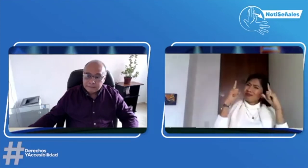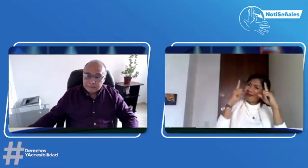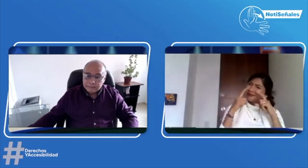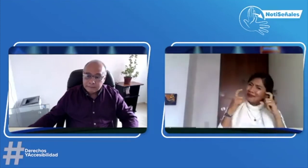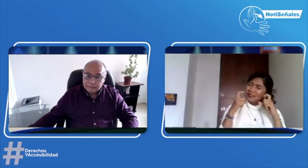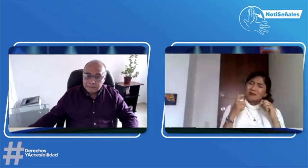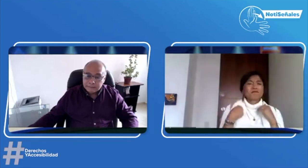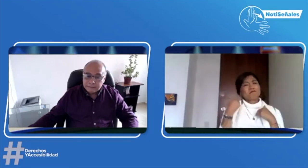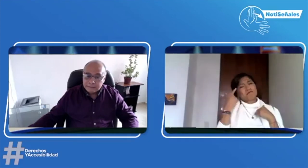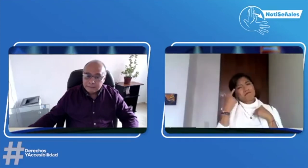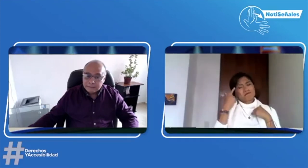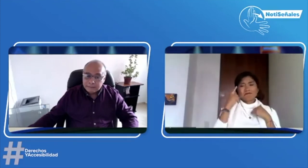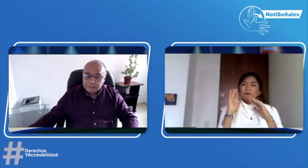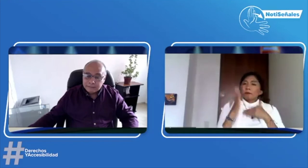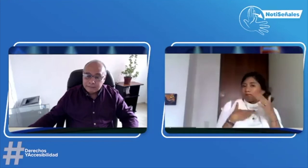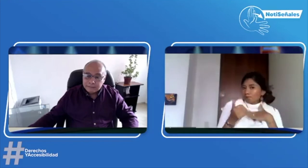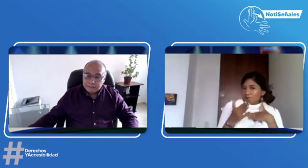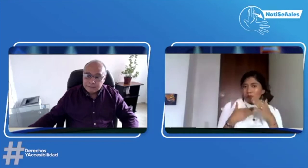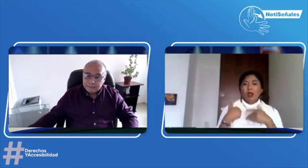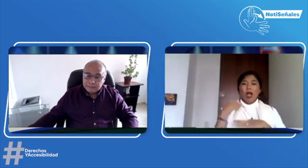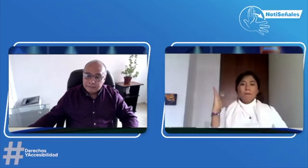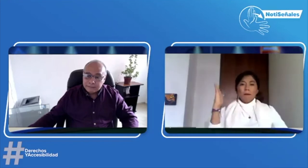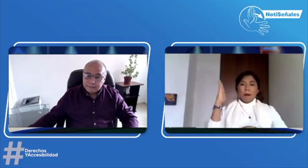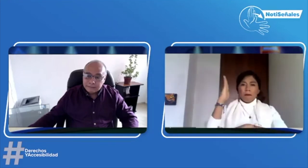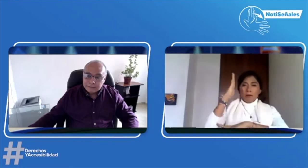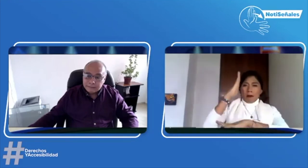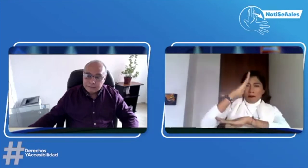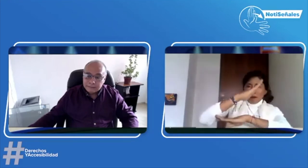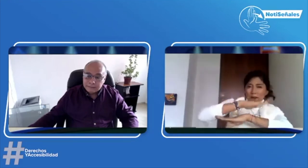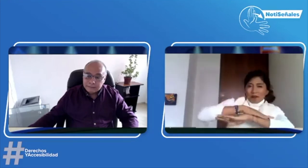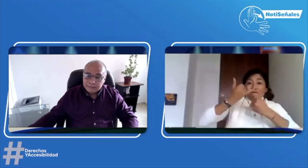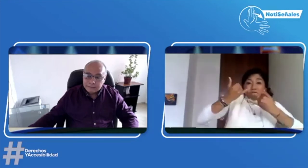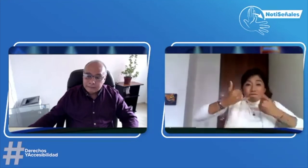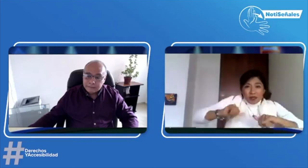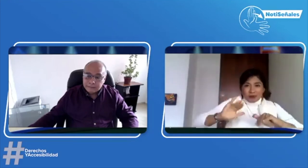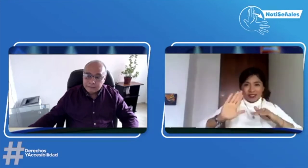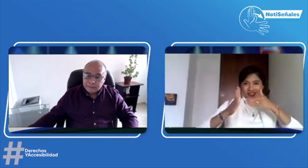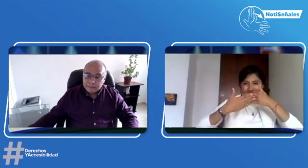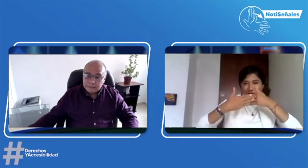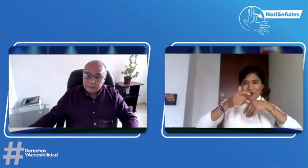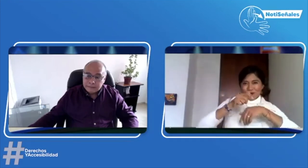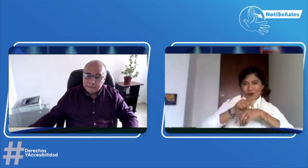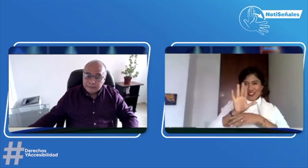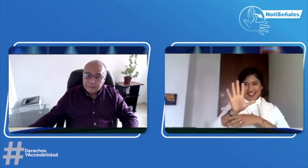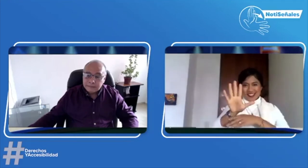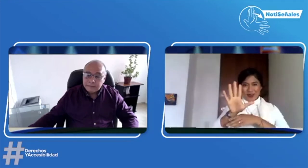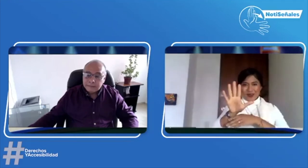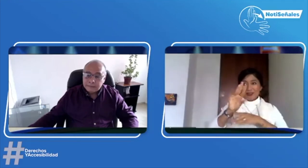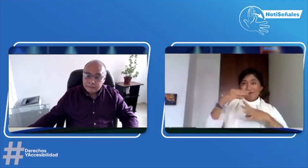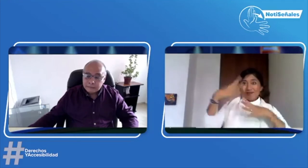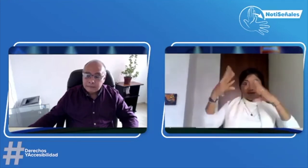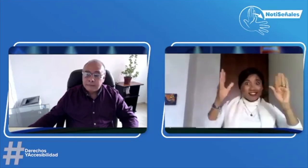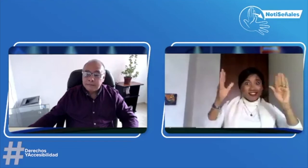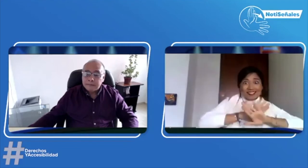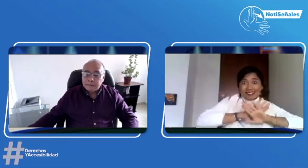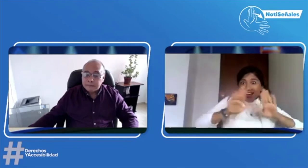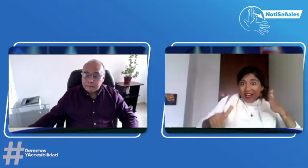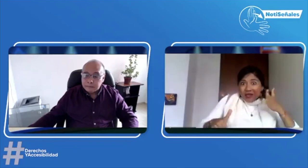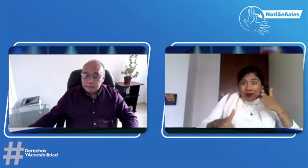sordas, porque nos enviaban esas notificaciones asignándonos ese trabajo. Bueno, durante todo el día se estuvo allí. Ya cuando a las cinco ya se